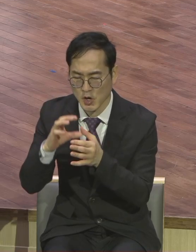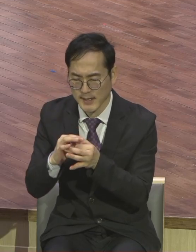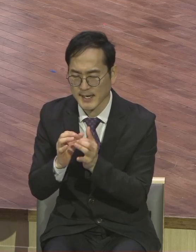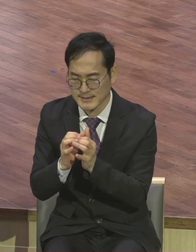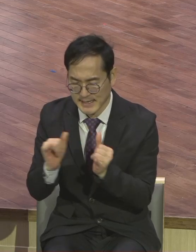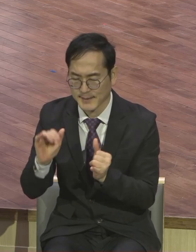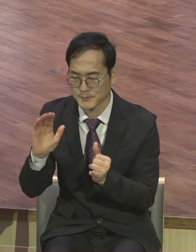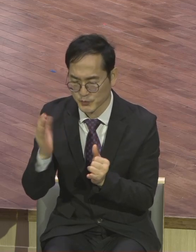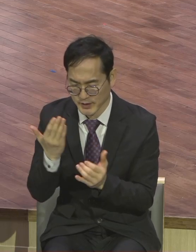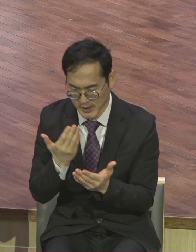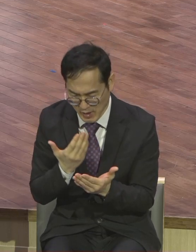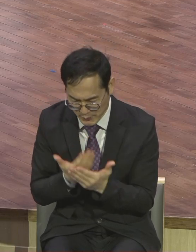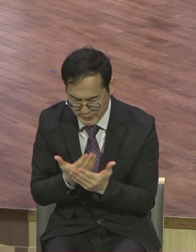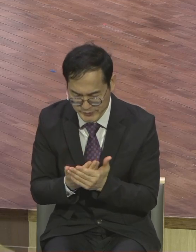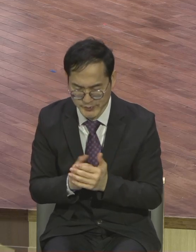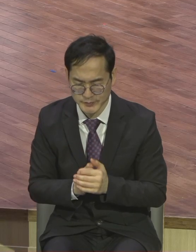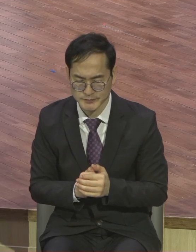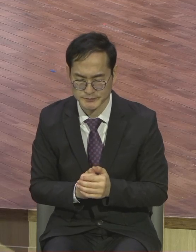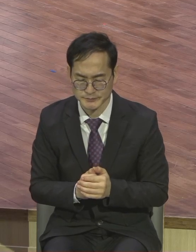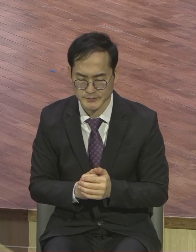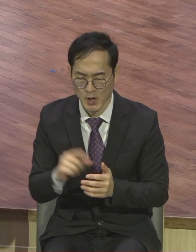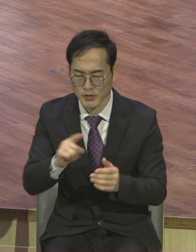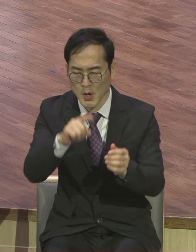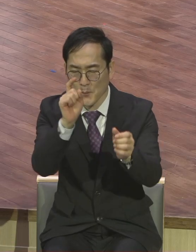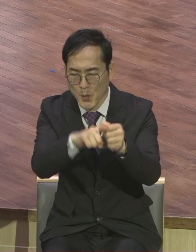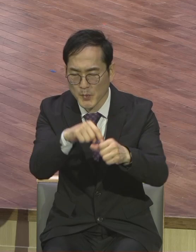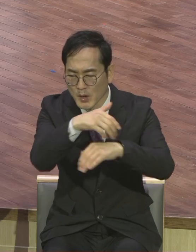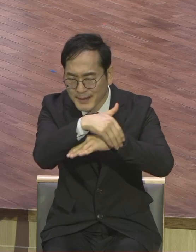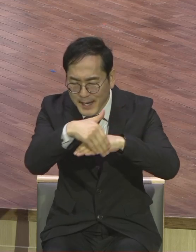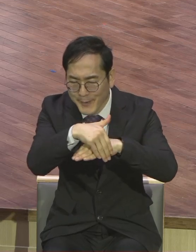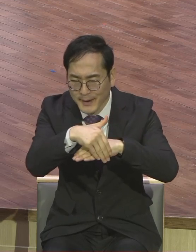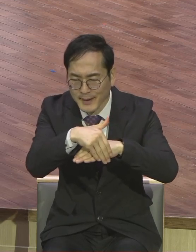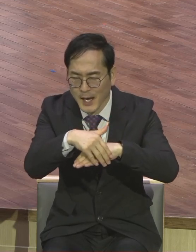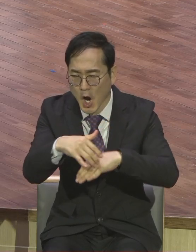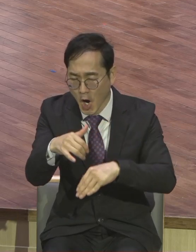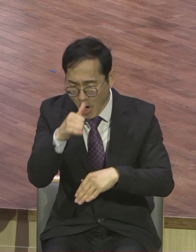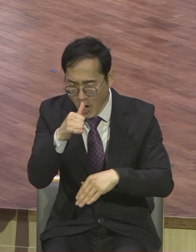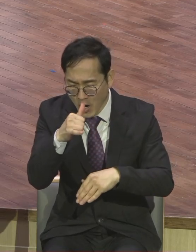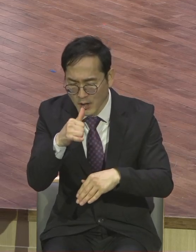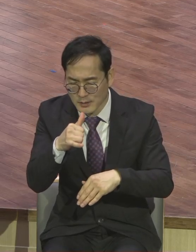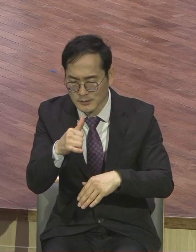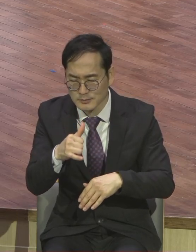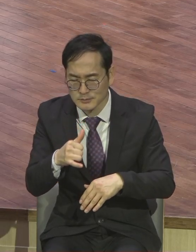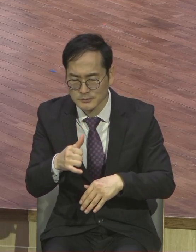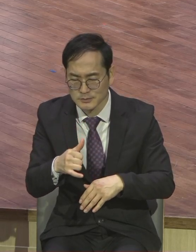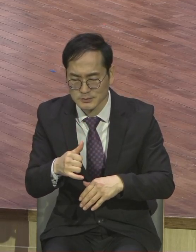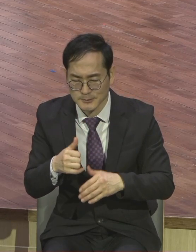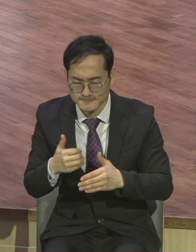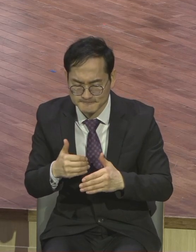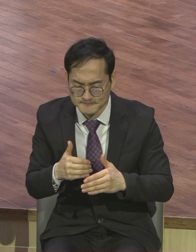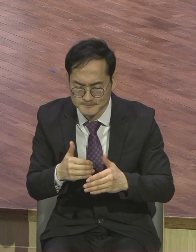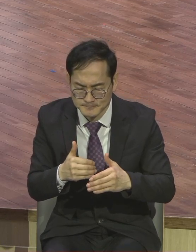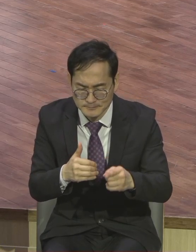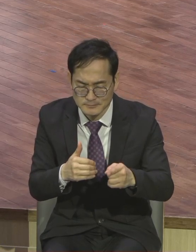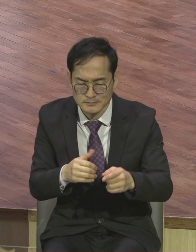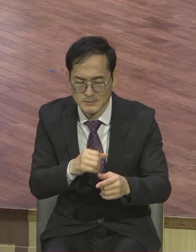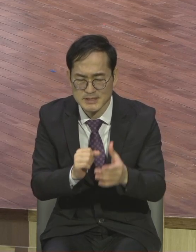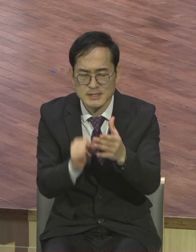조합사서 어떤 목표와 계획을 세웠으면 1매다 신앙 가지고 응답하는 그 시간까지